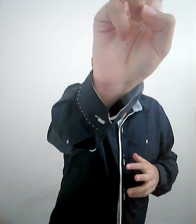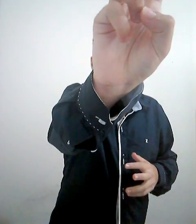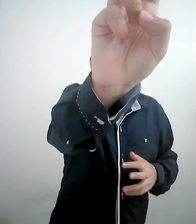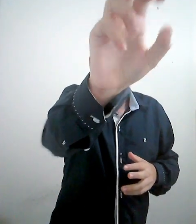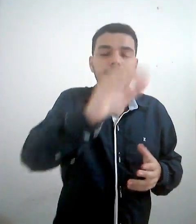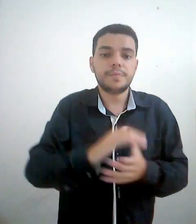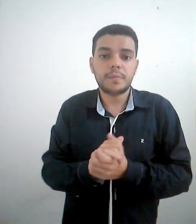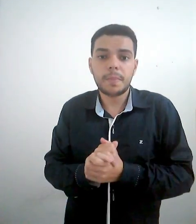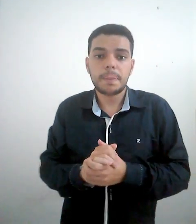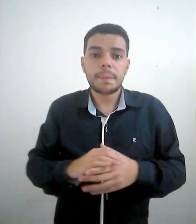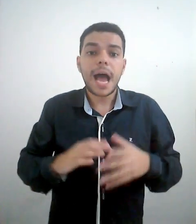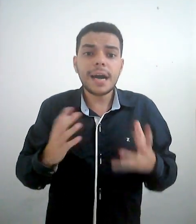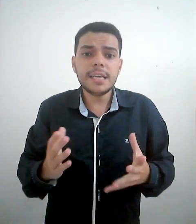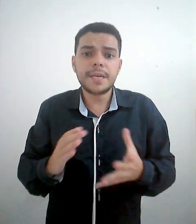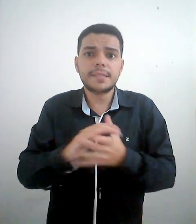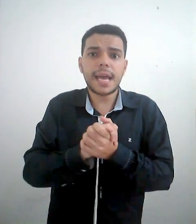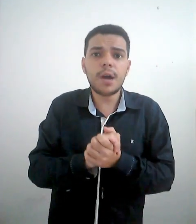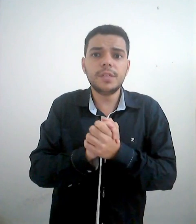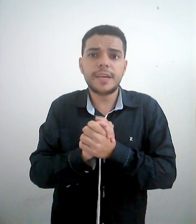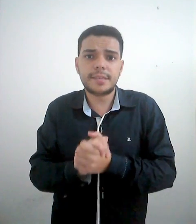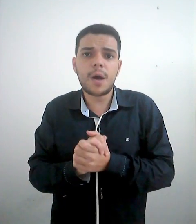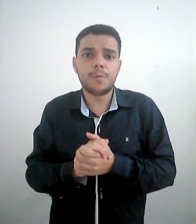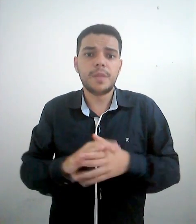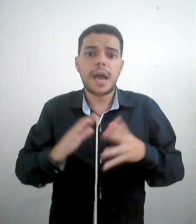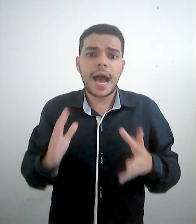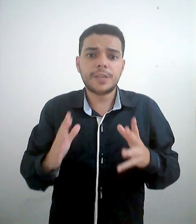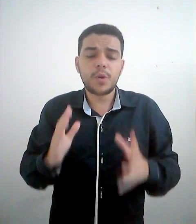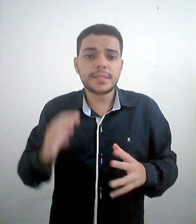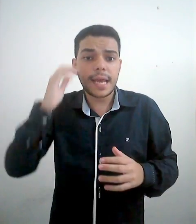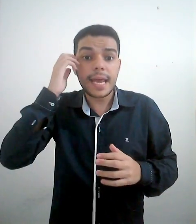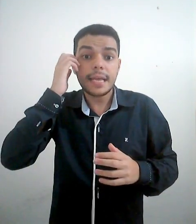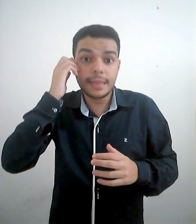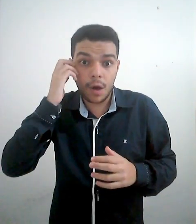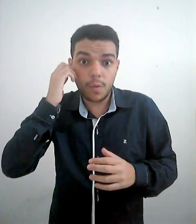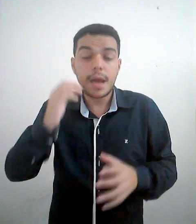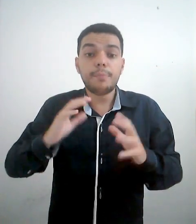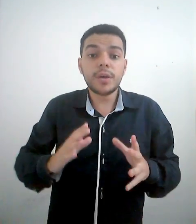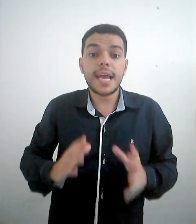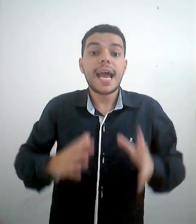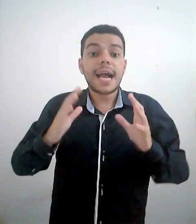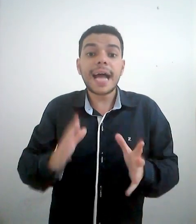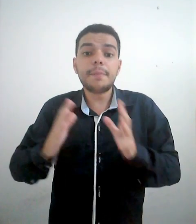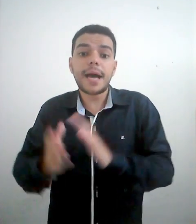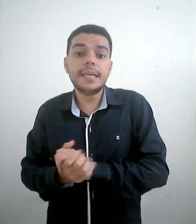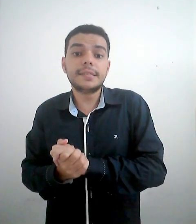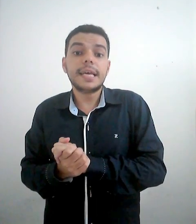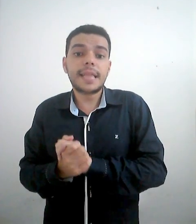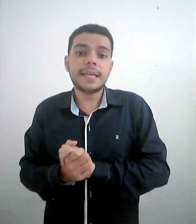5. A libras é universal? A resposta é não. Por quê? Cada país tem